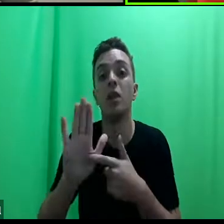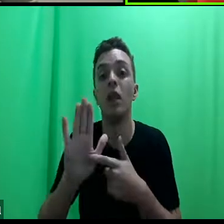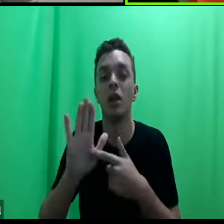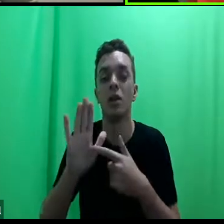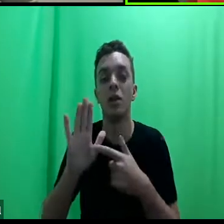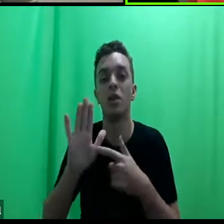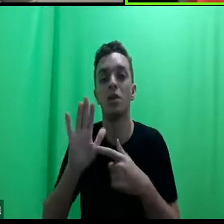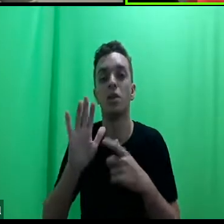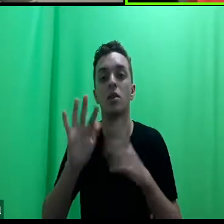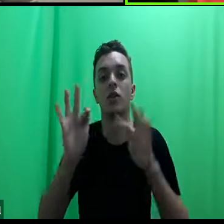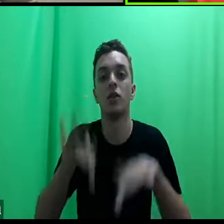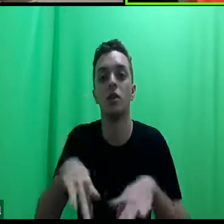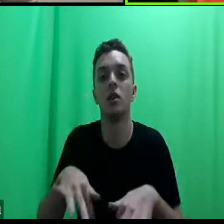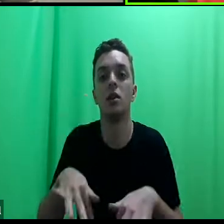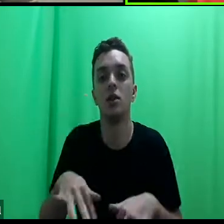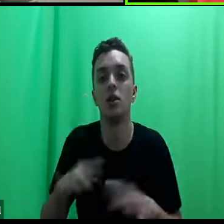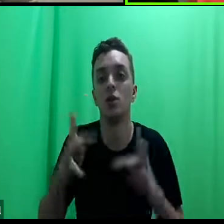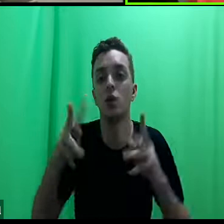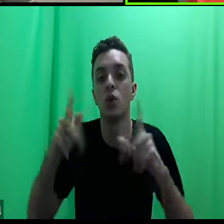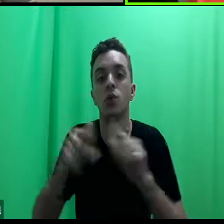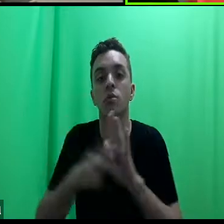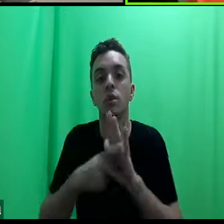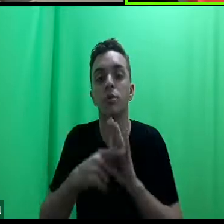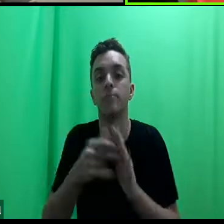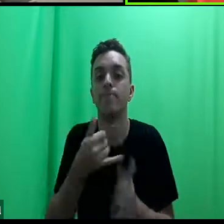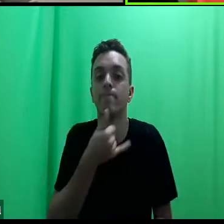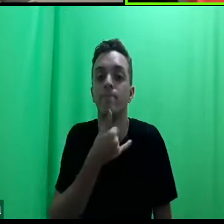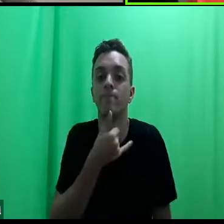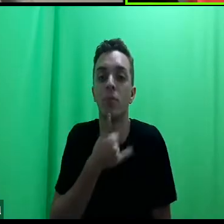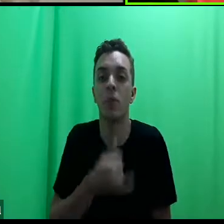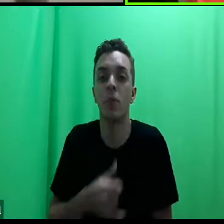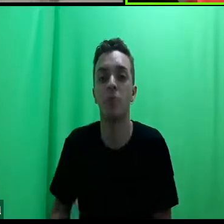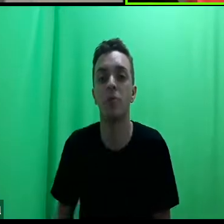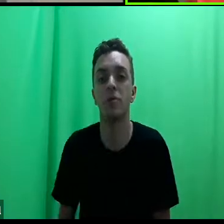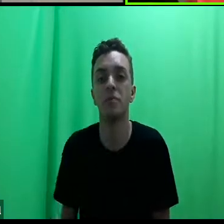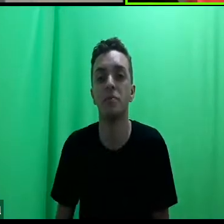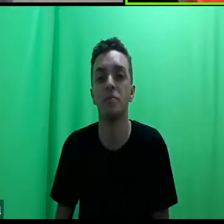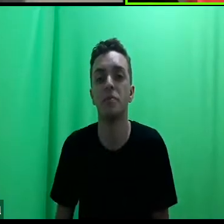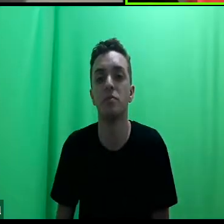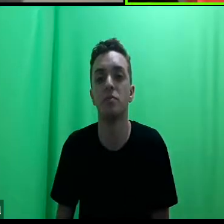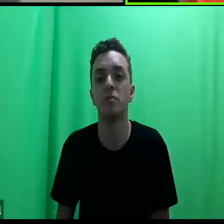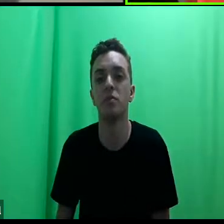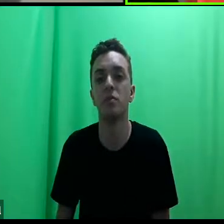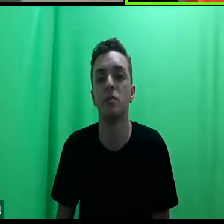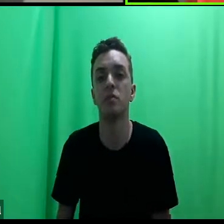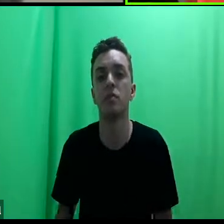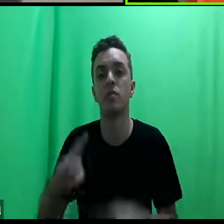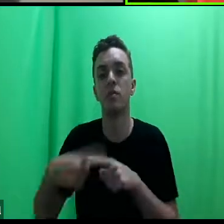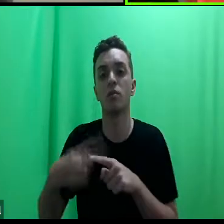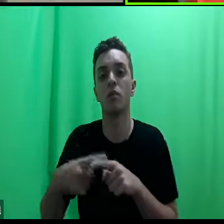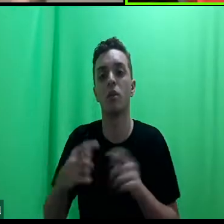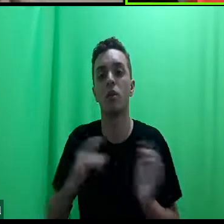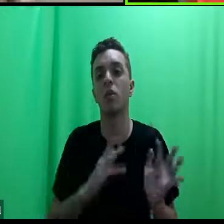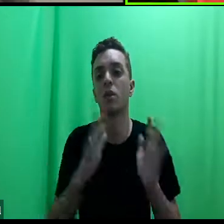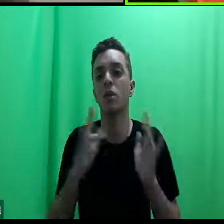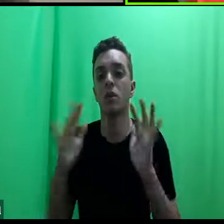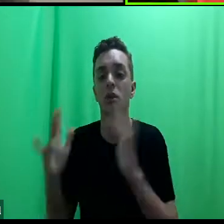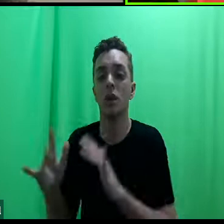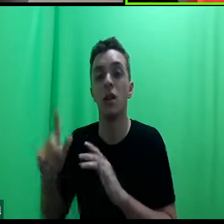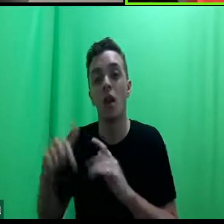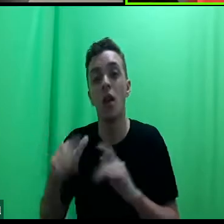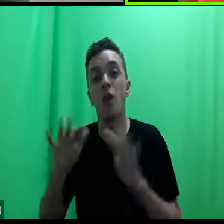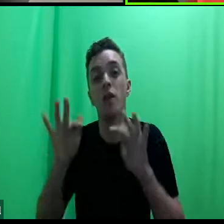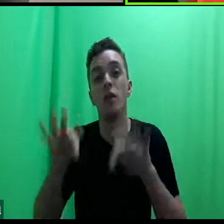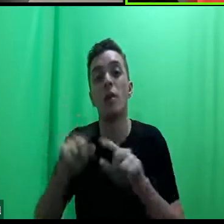todos os projetos, não é? Isso é, infelizmente, porque o processo é um resultado, mas como que